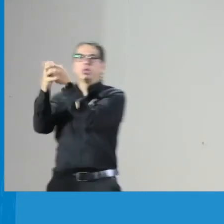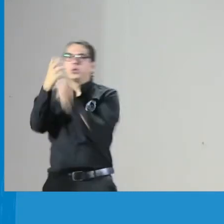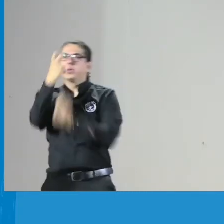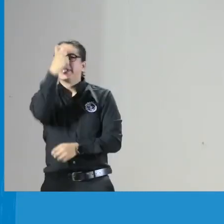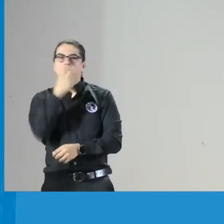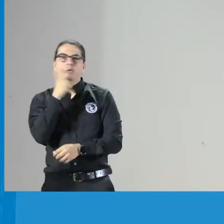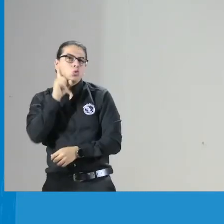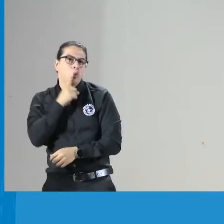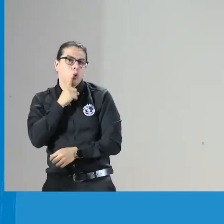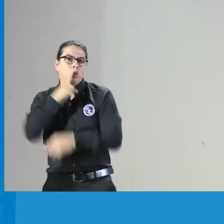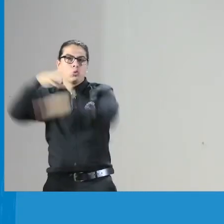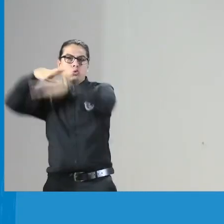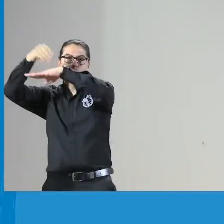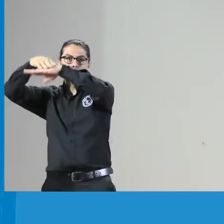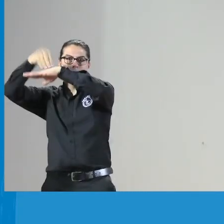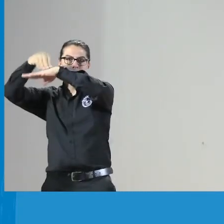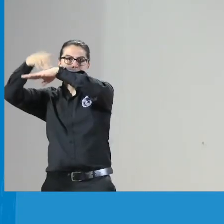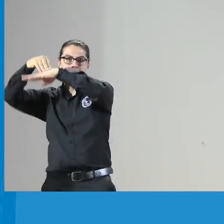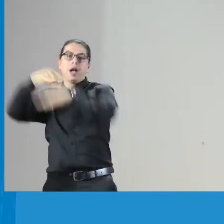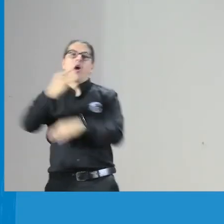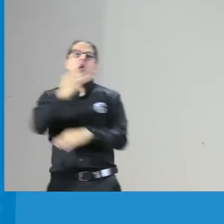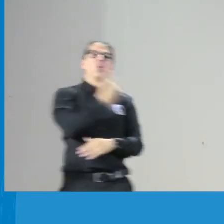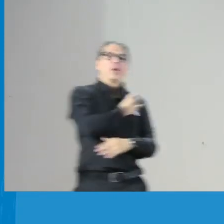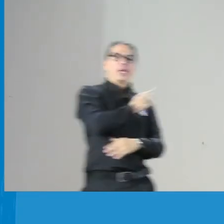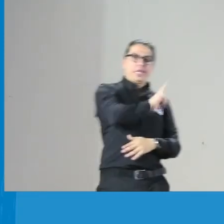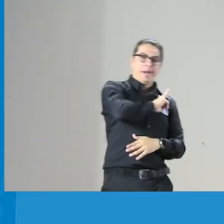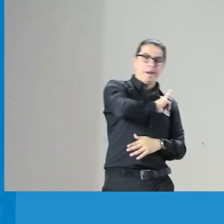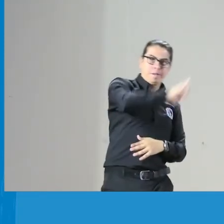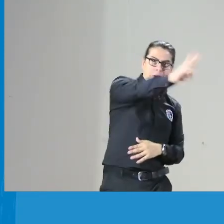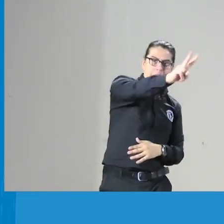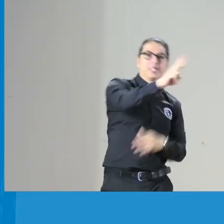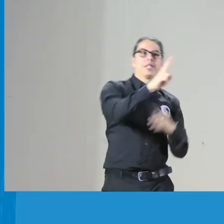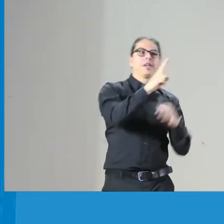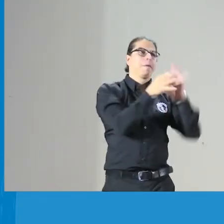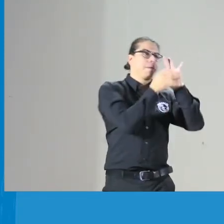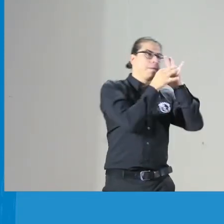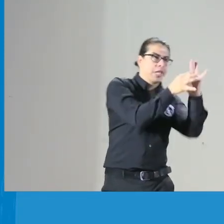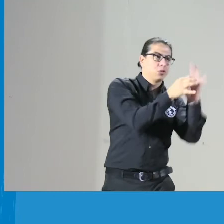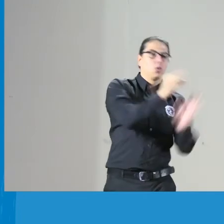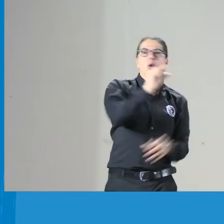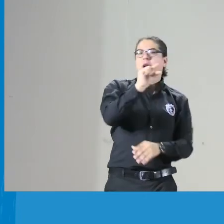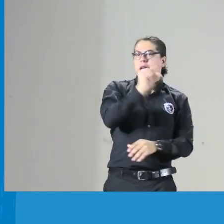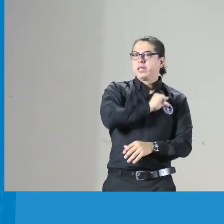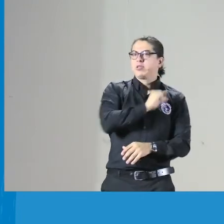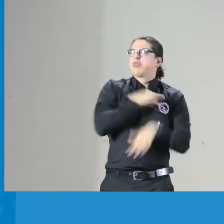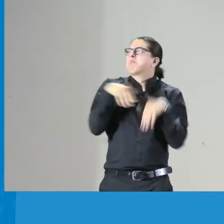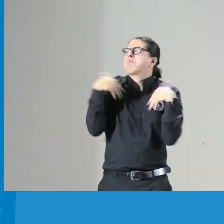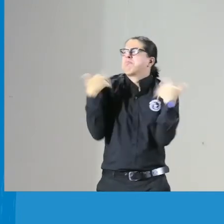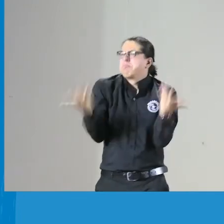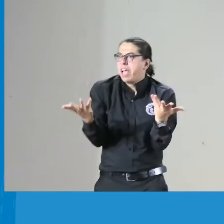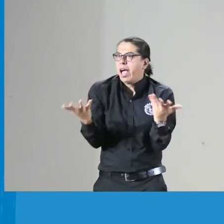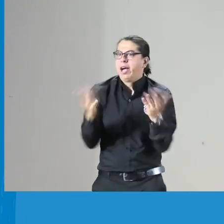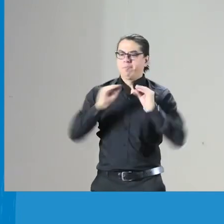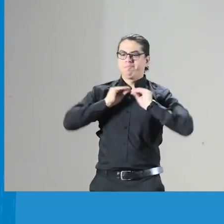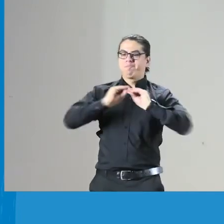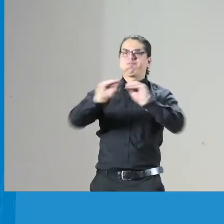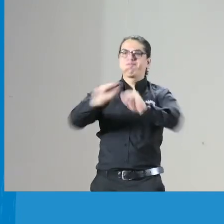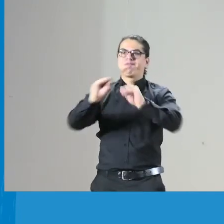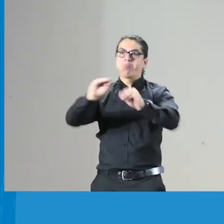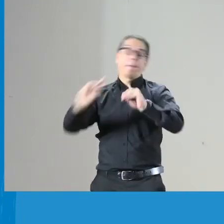en asociación con la asociación de Soto Ciegos de Suecia y la Universidad del Valle y Fenascol y el Ixol se hace